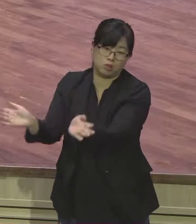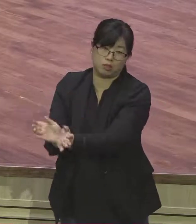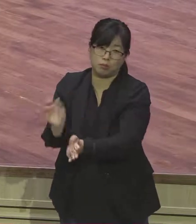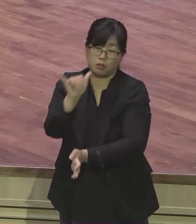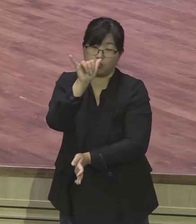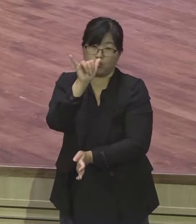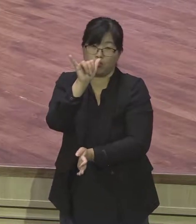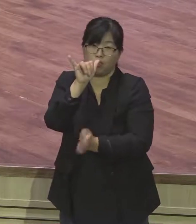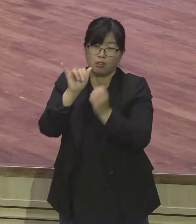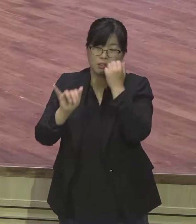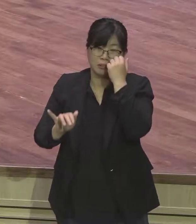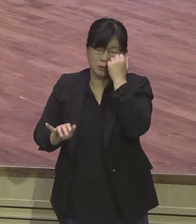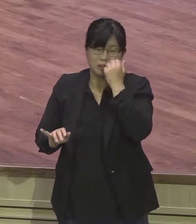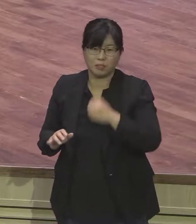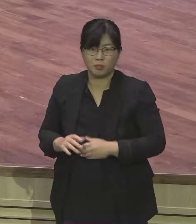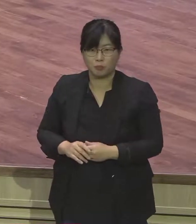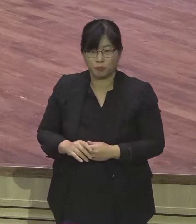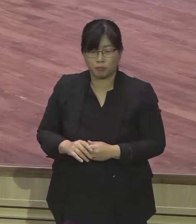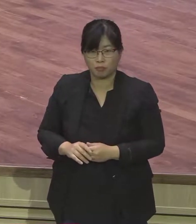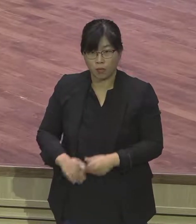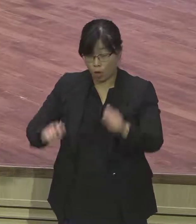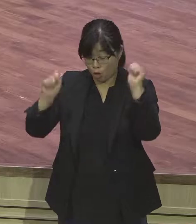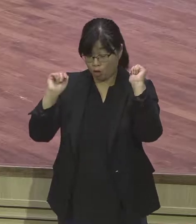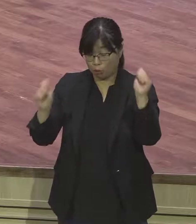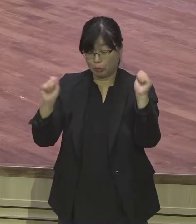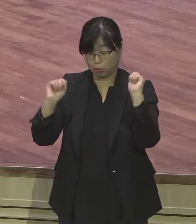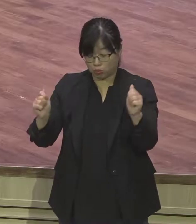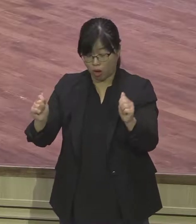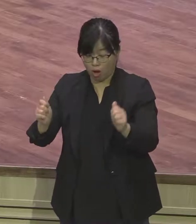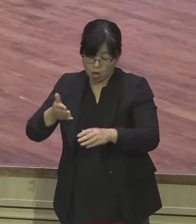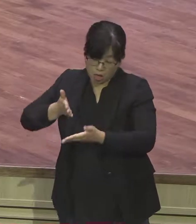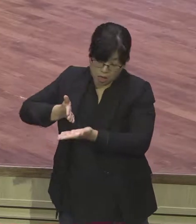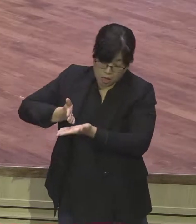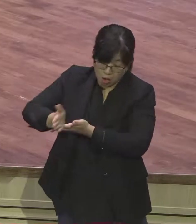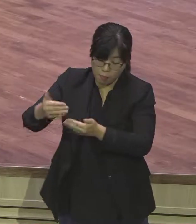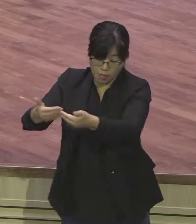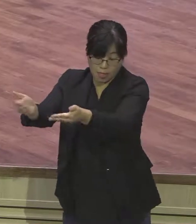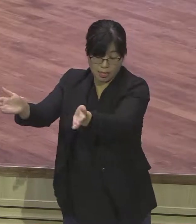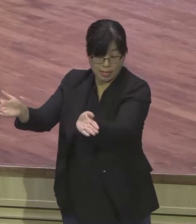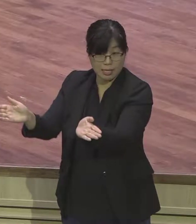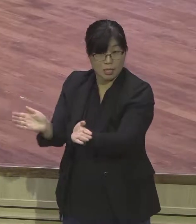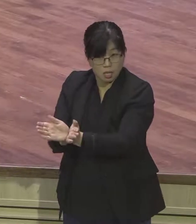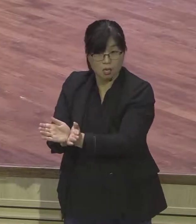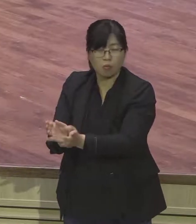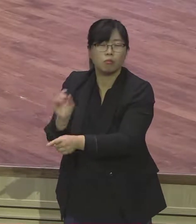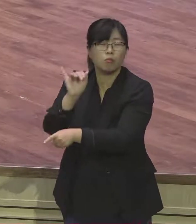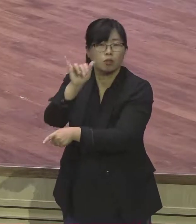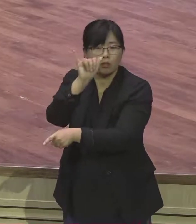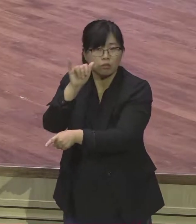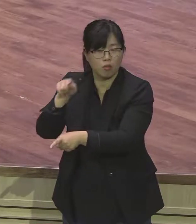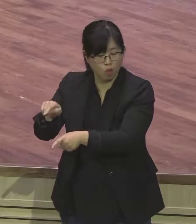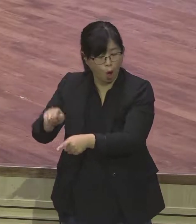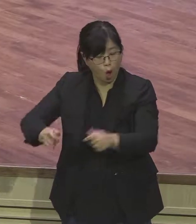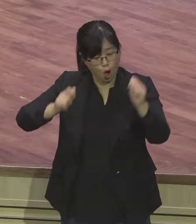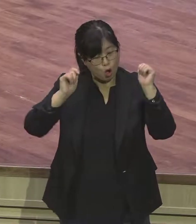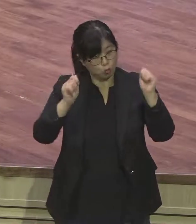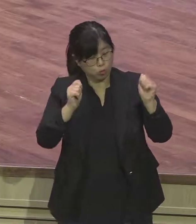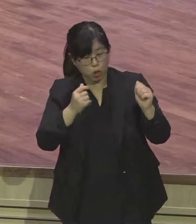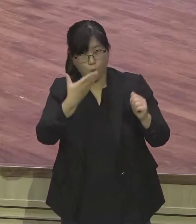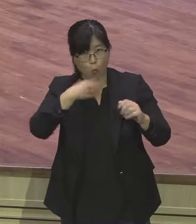점진 점치는 모든 신당을 다 철수시키고 대통령 했다고 자랑하죠. 그런데